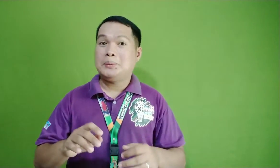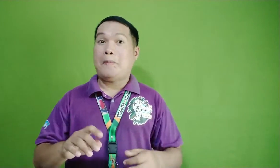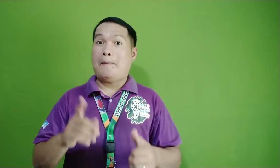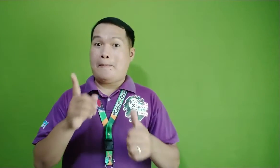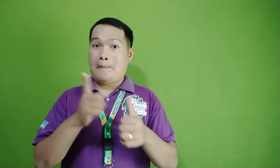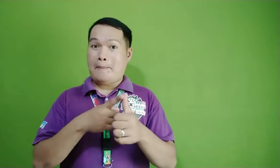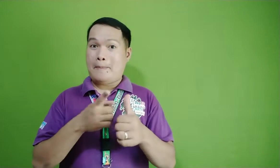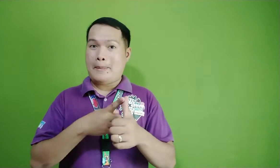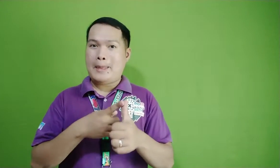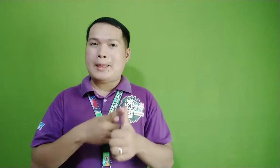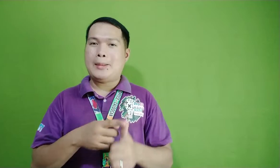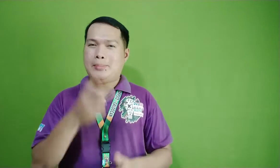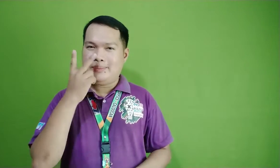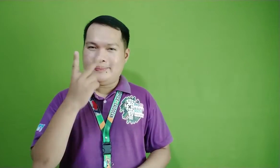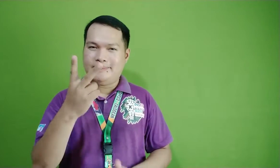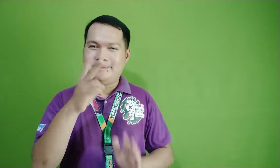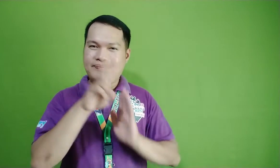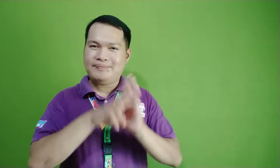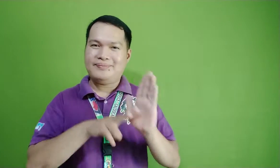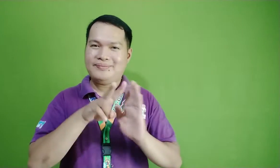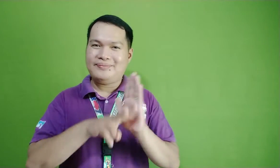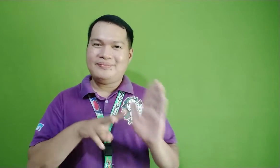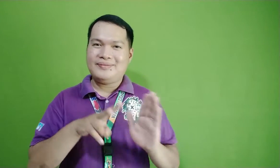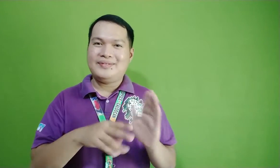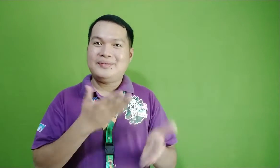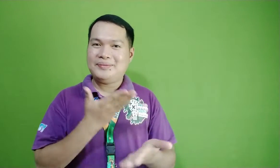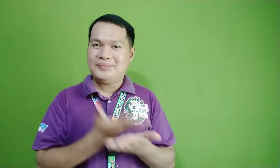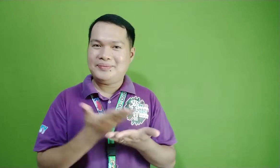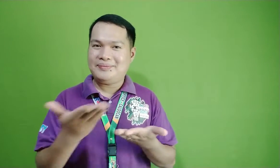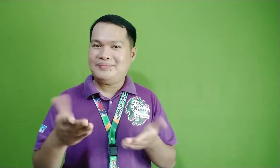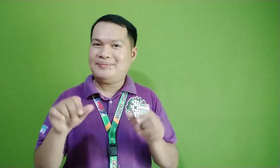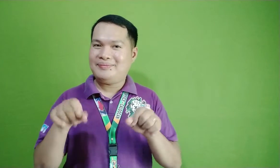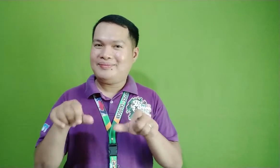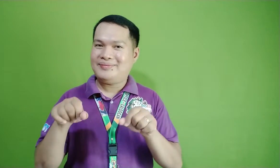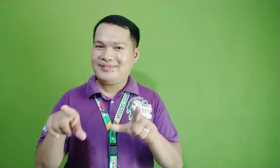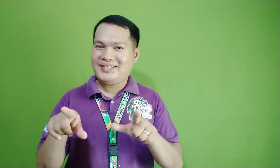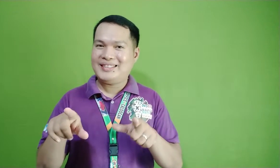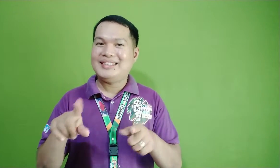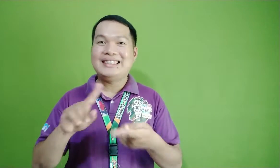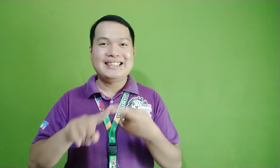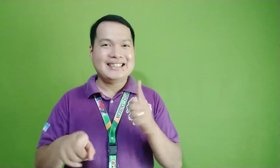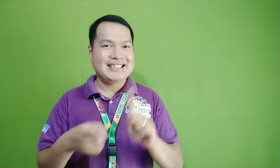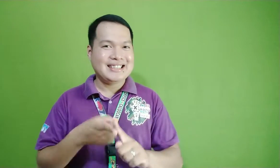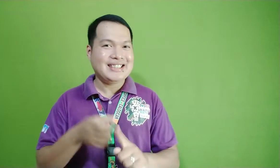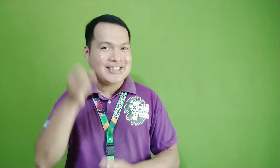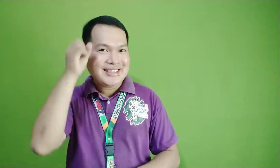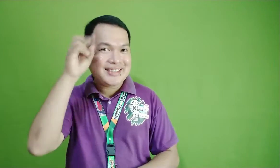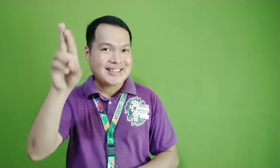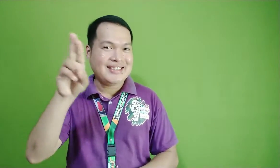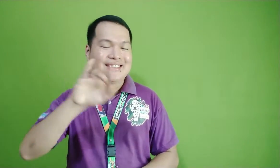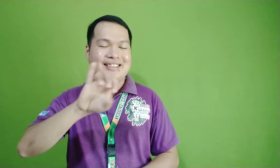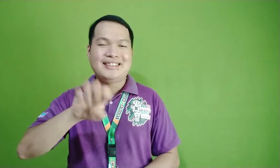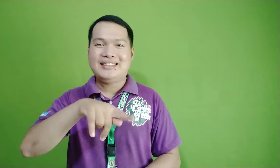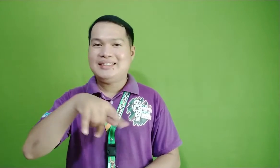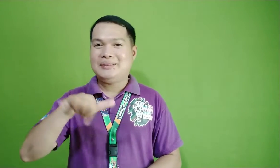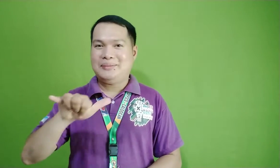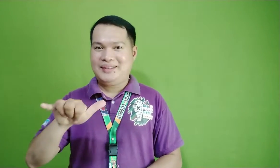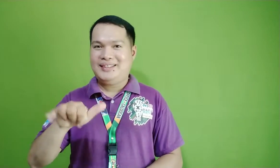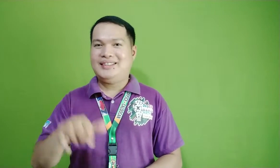Papaliwanag natin yan, pero bago yan, manood muna tayo ng isang video sa isang tindahan sa kaibigan natin si Sir